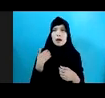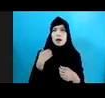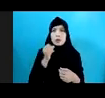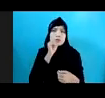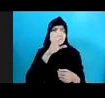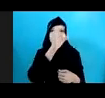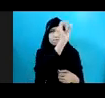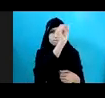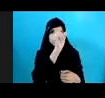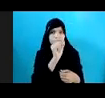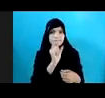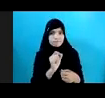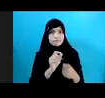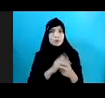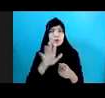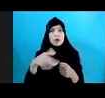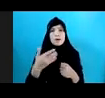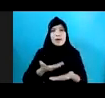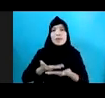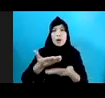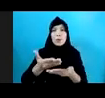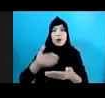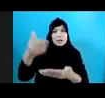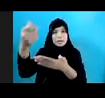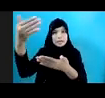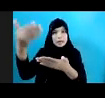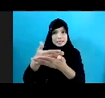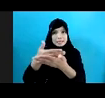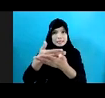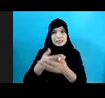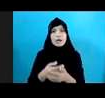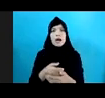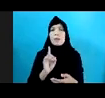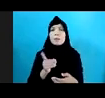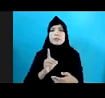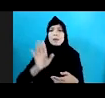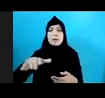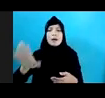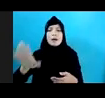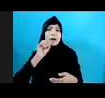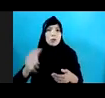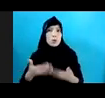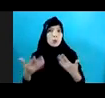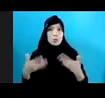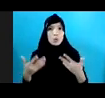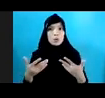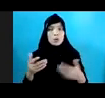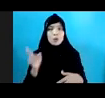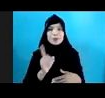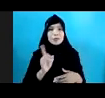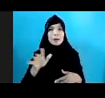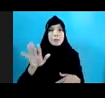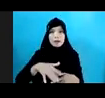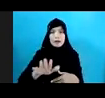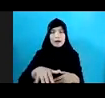Sampaikan Disini Soal Tawaran Gaji Kenapa Tadi Saya Katakan Mereka Excited Karena Kebanyakan Dari Anak-anak Ini Adalah Tulang Punggung Keluarga